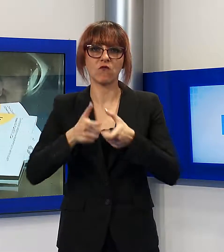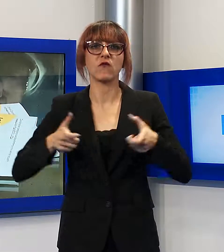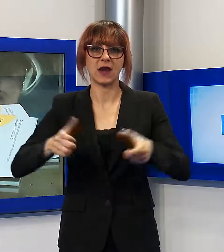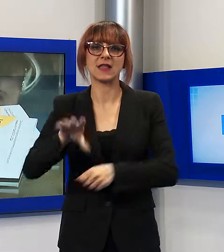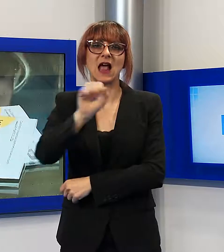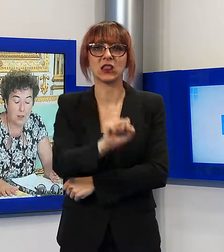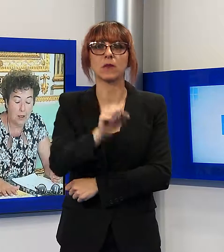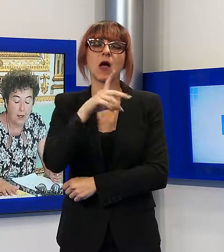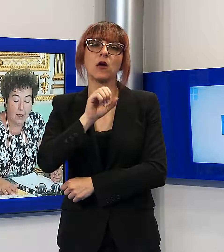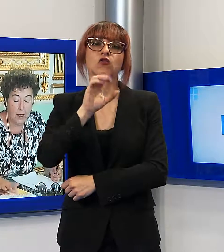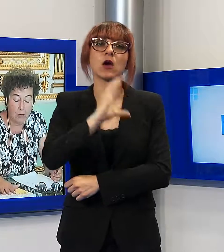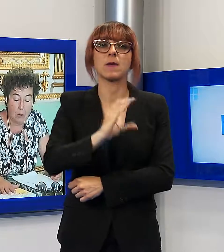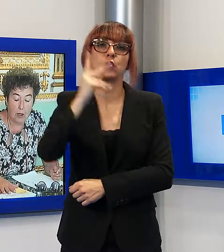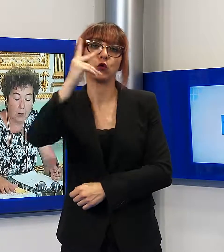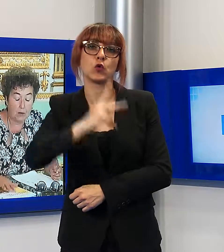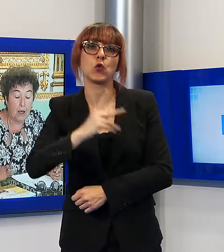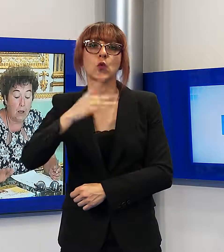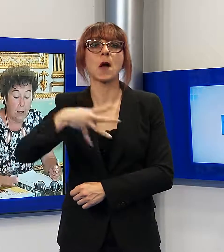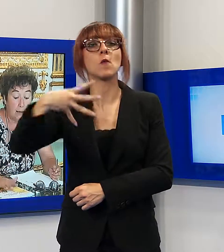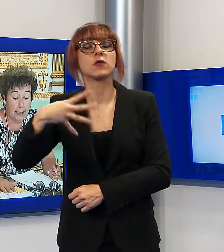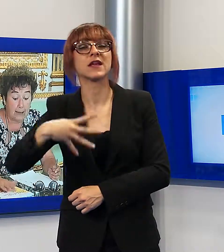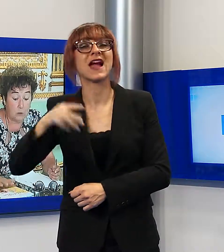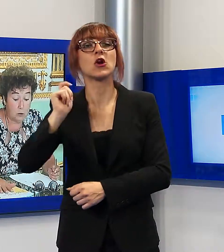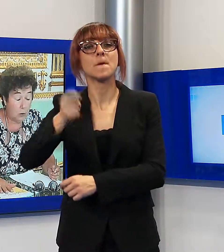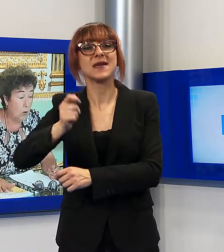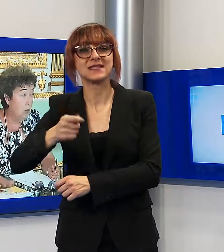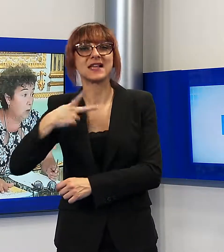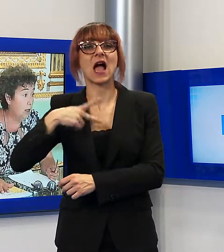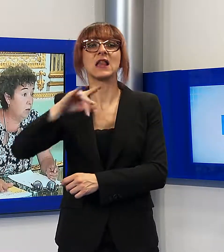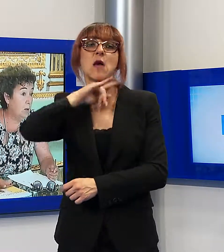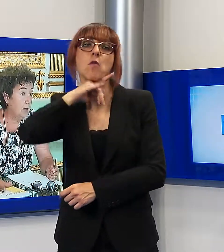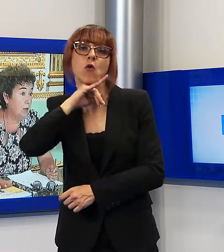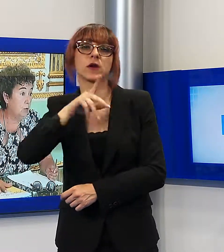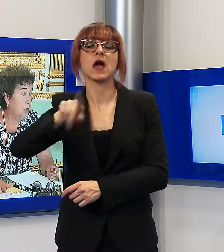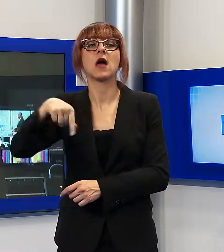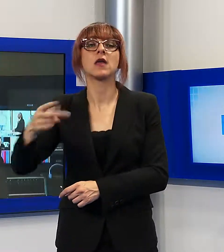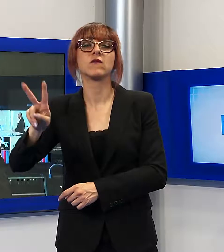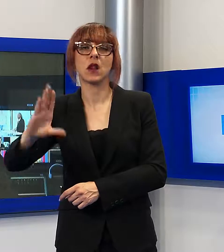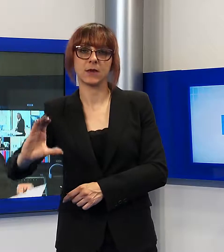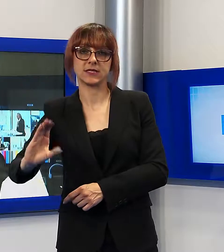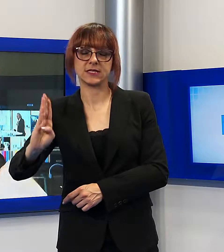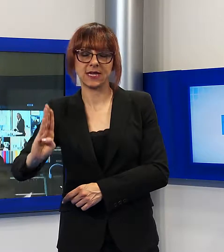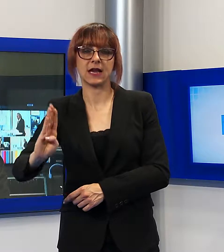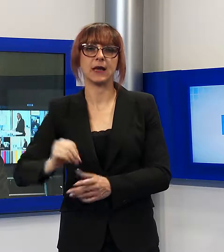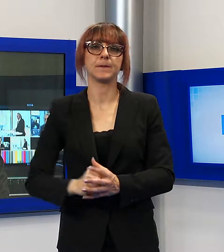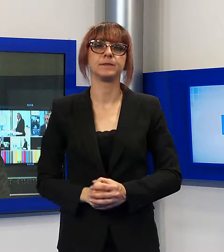ovvero Alto Pascio, Capannori, Lucca, Monte Carlo, Pescaglia, Porcari e Villa Basilica.